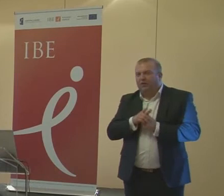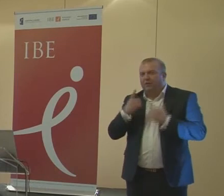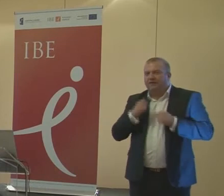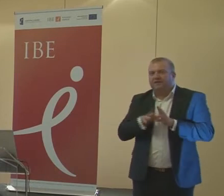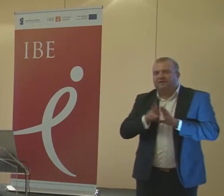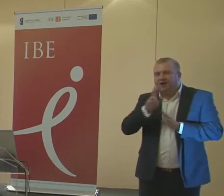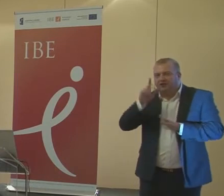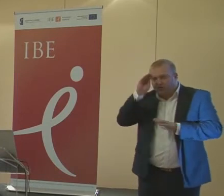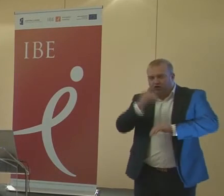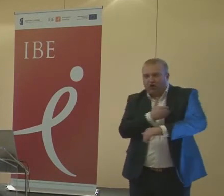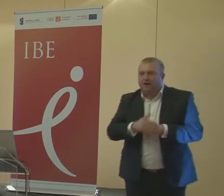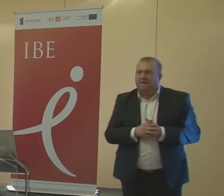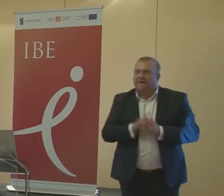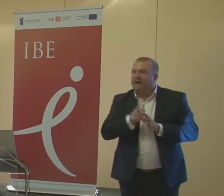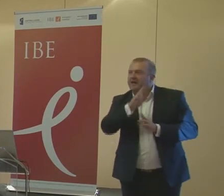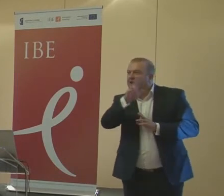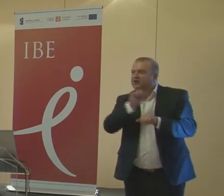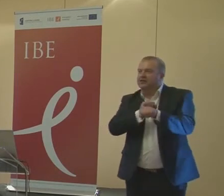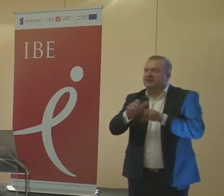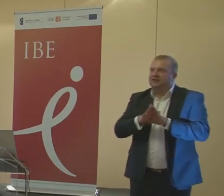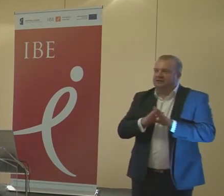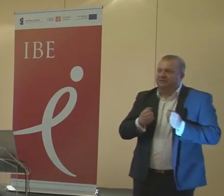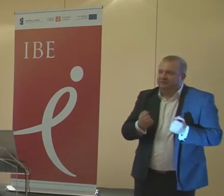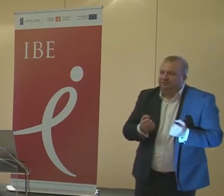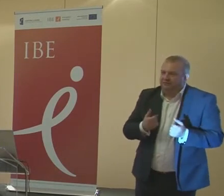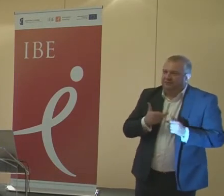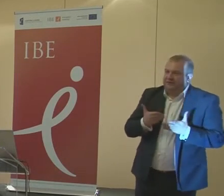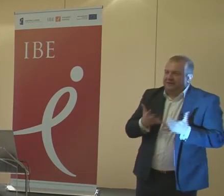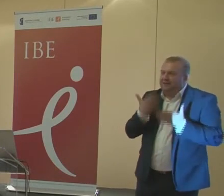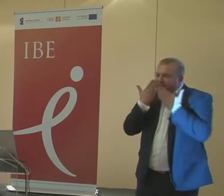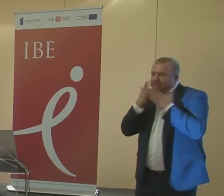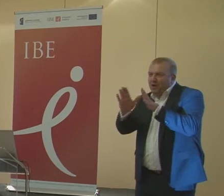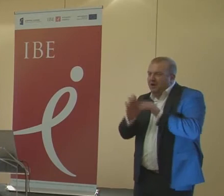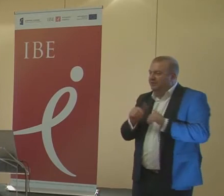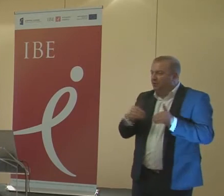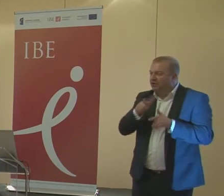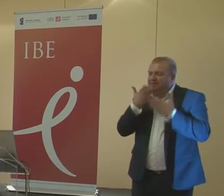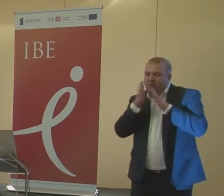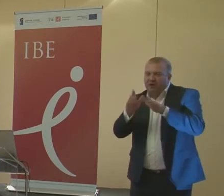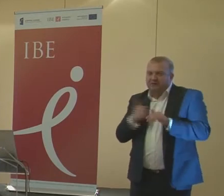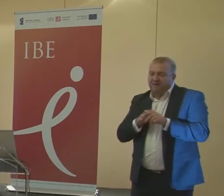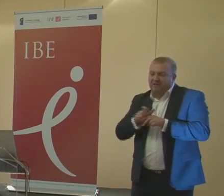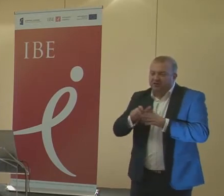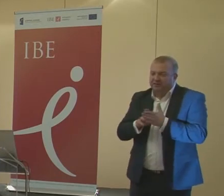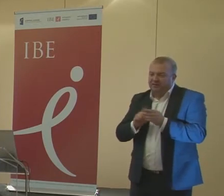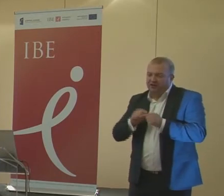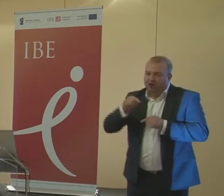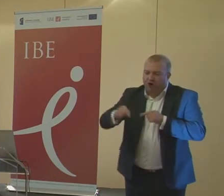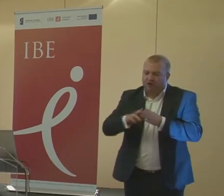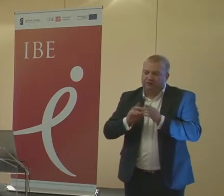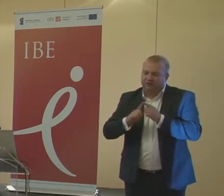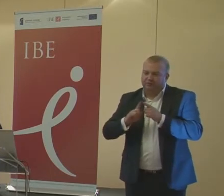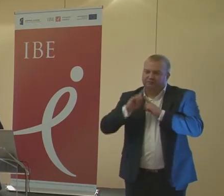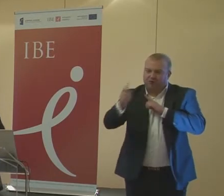w każdej szkole, ale nie każdy jest skłonny je pokazać. My wyszliśmy na krok do przodu i